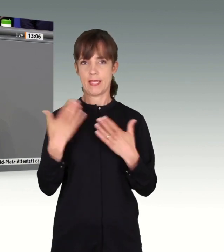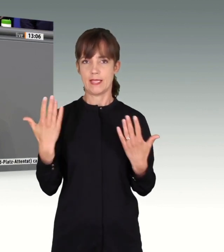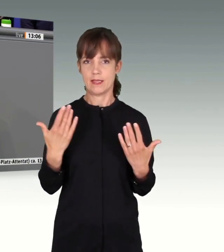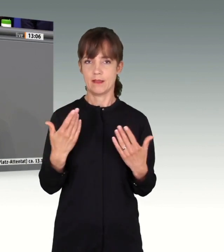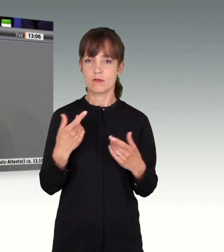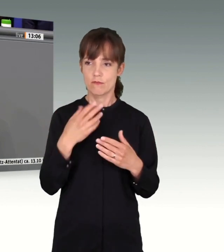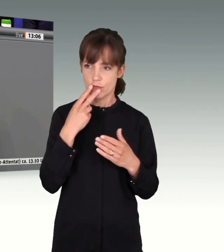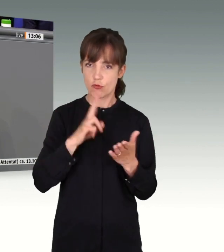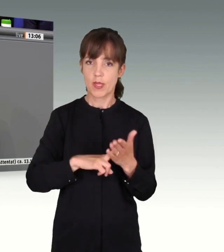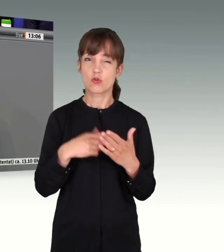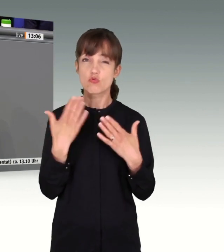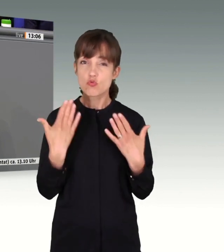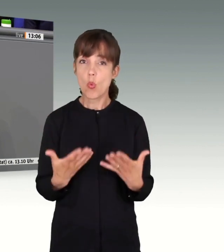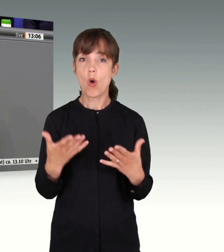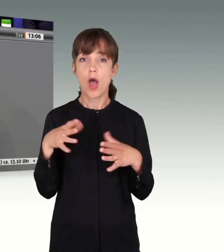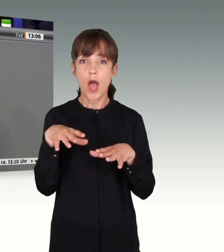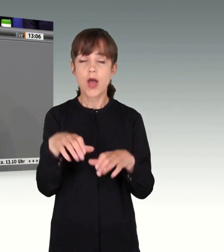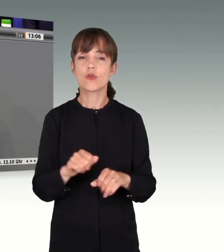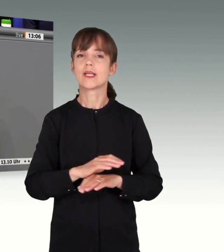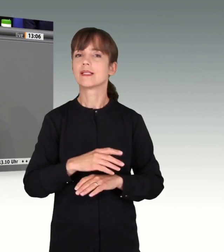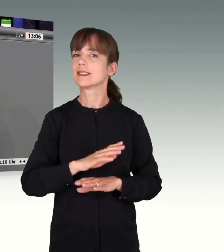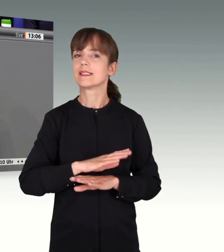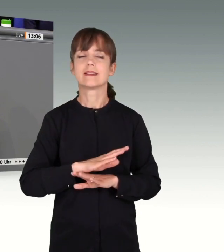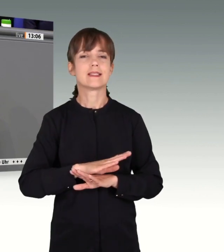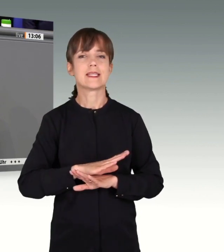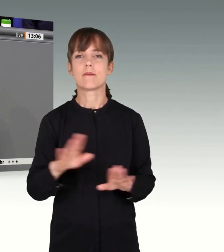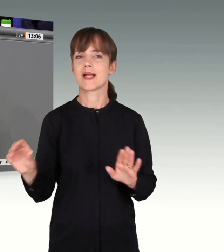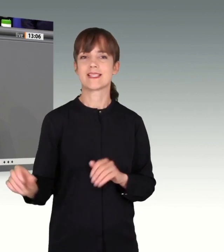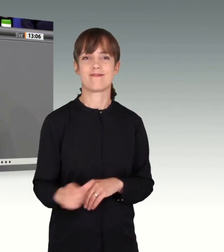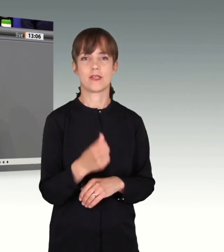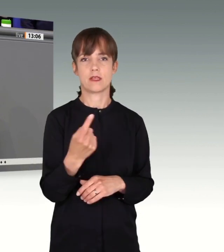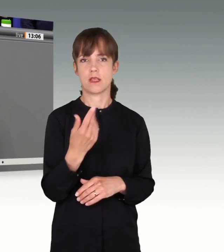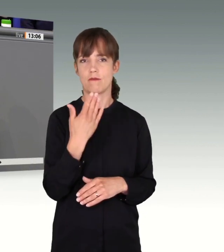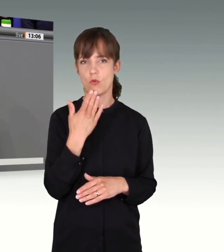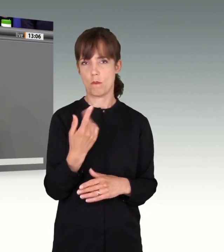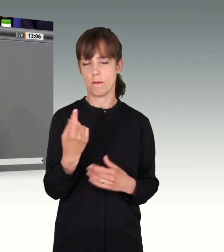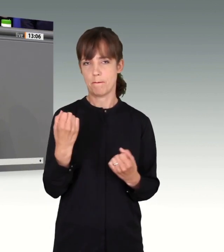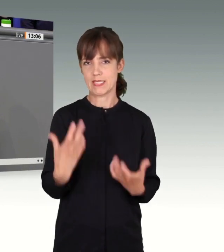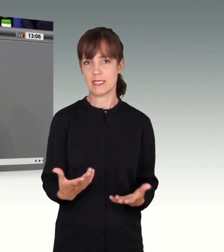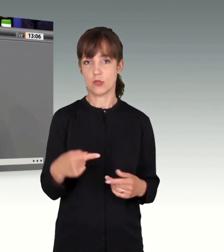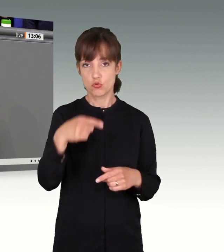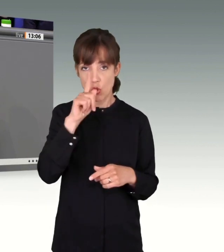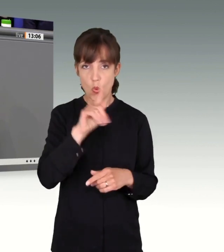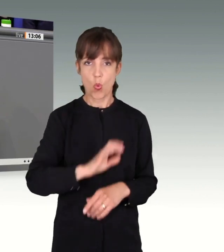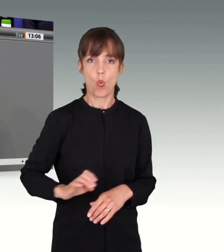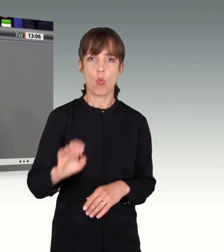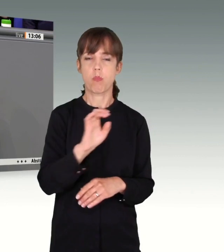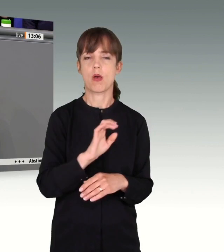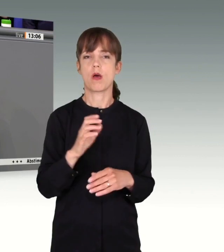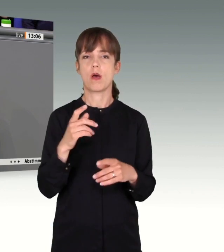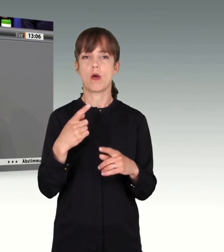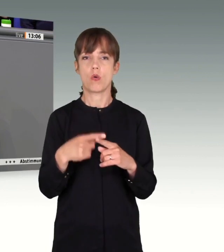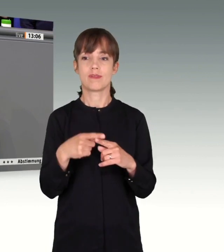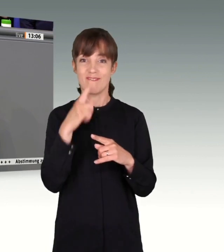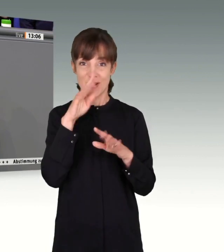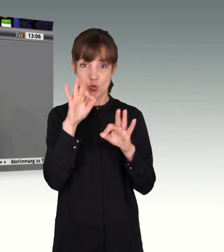dass sich so ein Anschlag nie wieder in vergleichbarer Weise ereignet. Nicht in Deutschland, nicht in Europa und durch gute